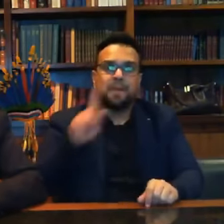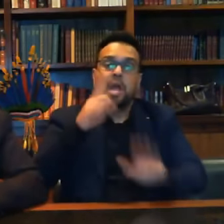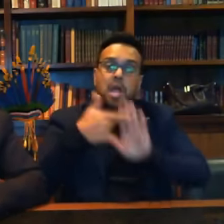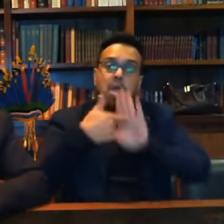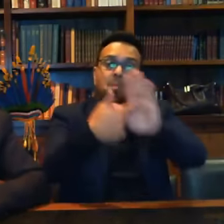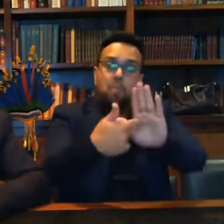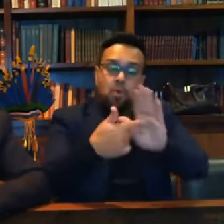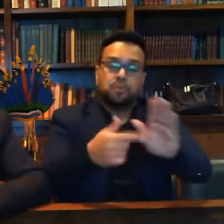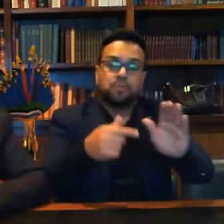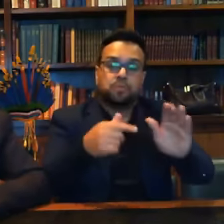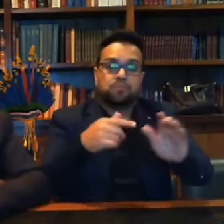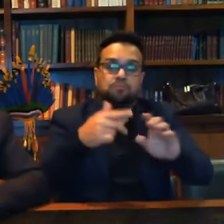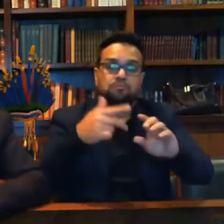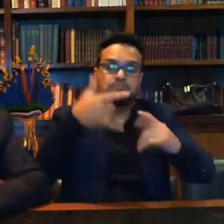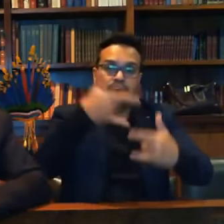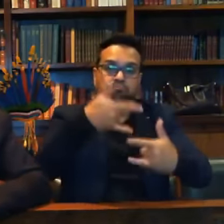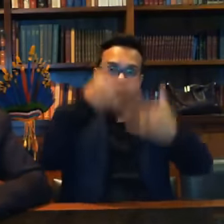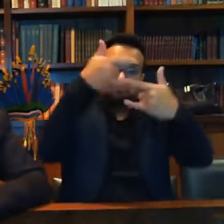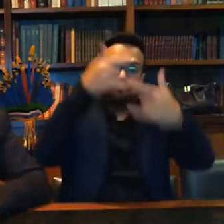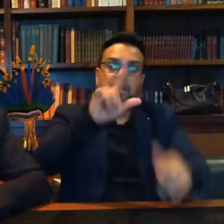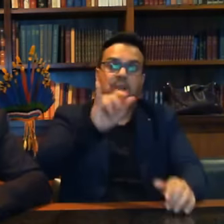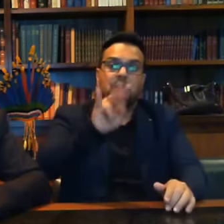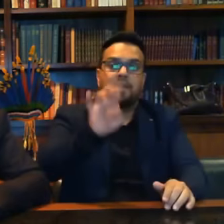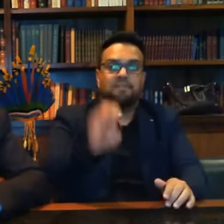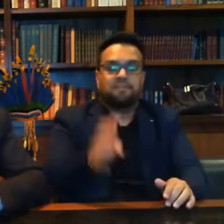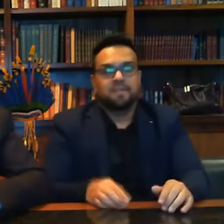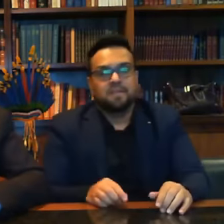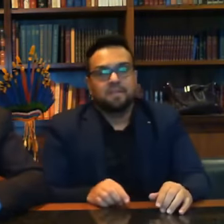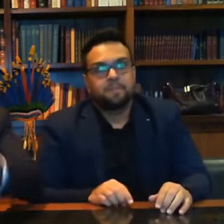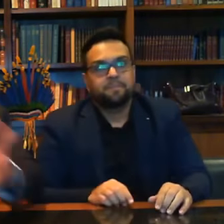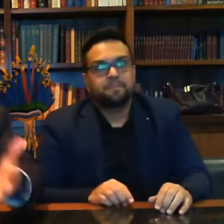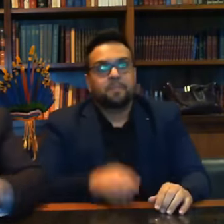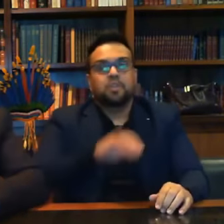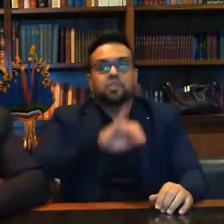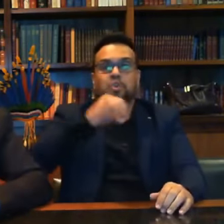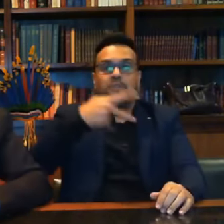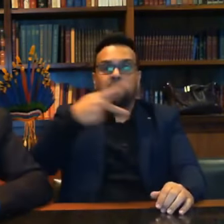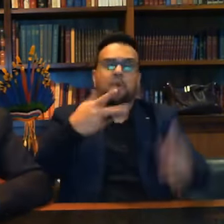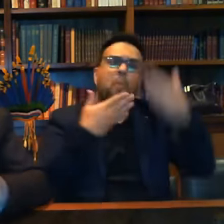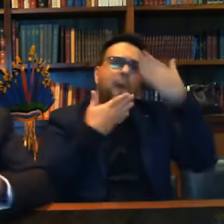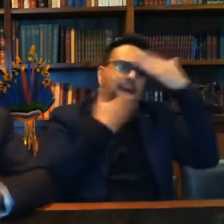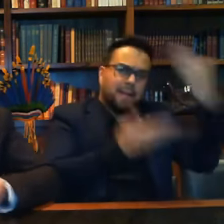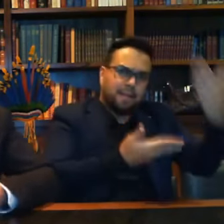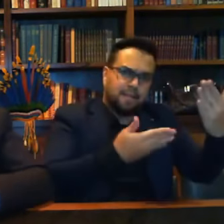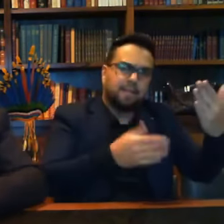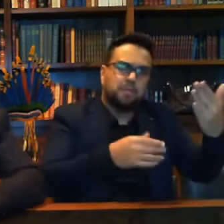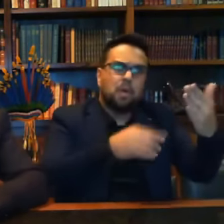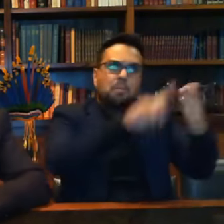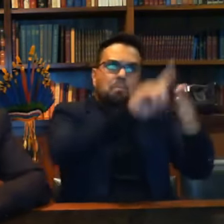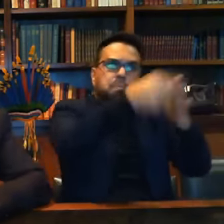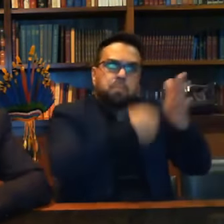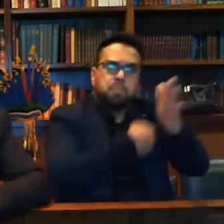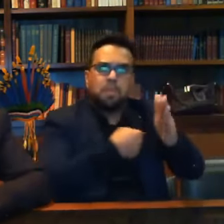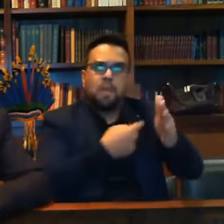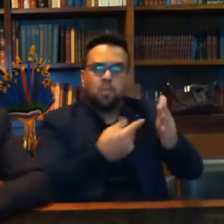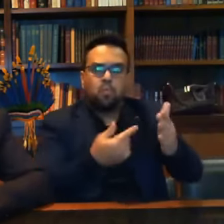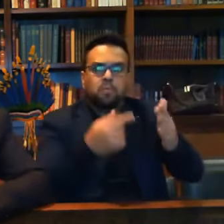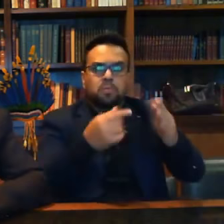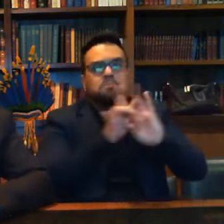como eu sou questionado aberto aí para a Jovem Pan que nos acompanha agradeço a Jovem Pan que questionou quem está do meu lado